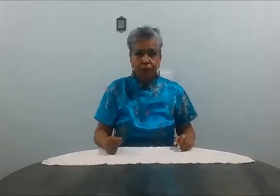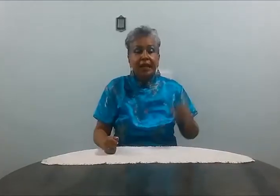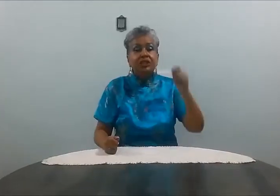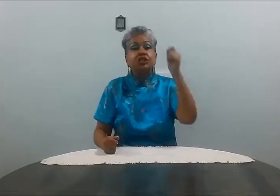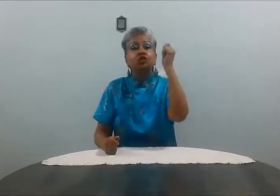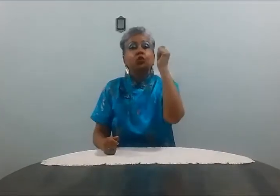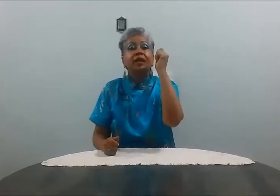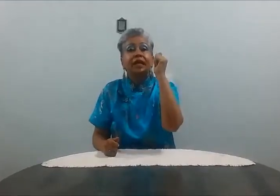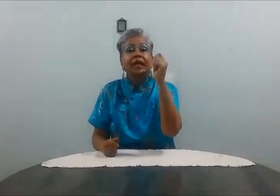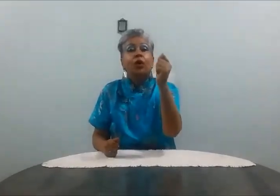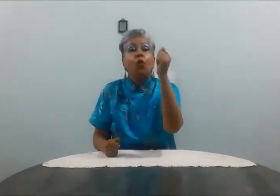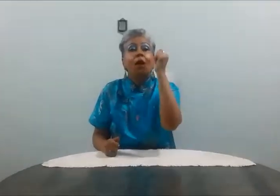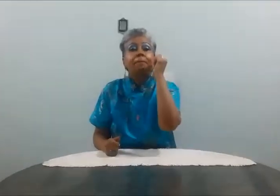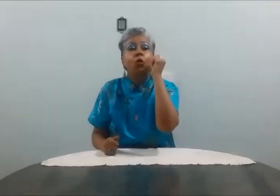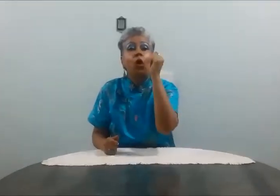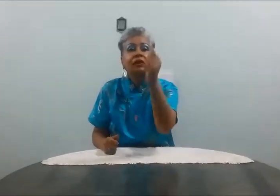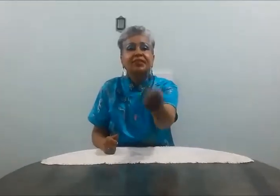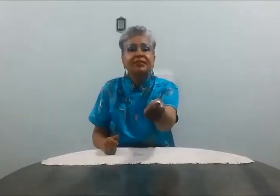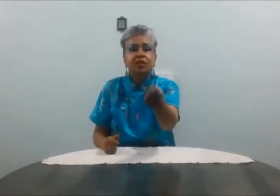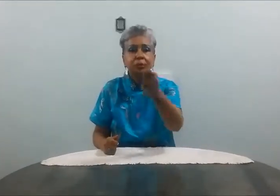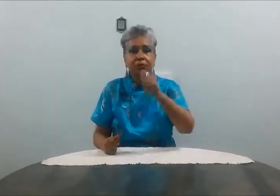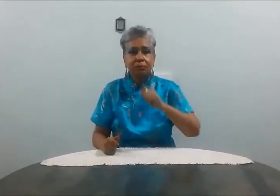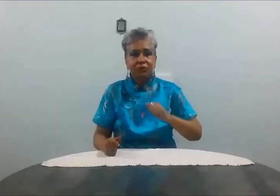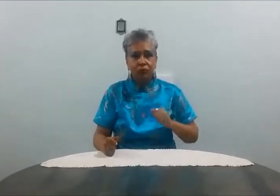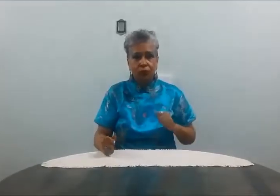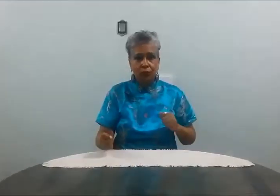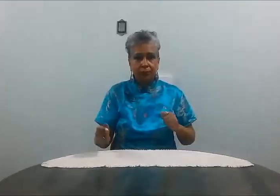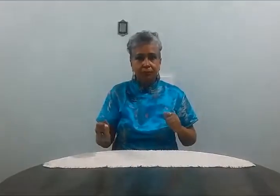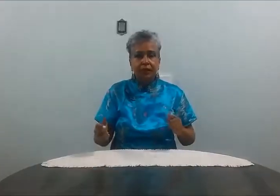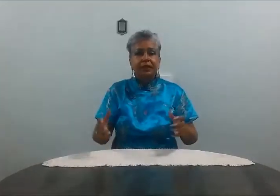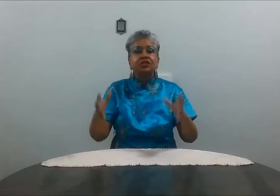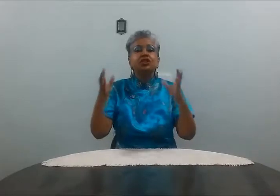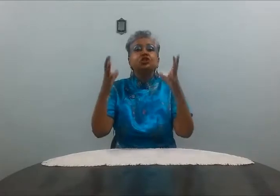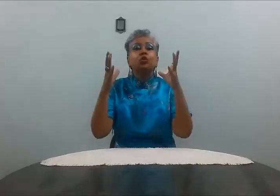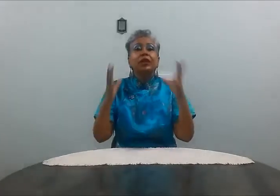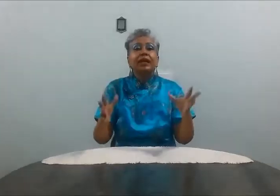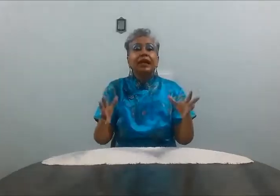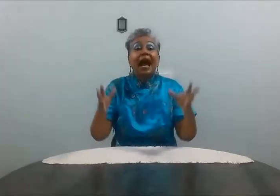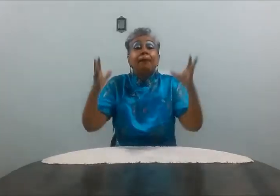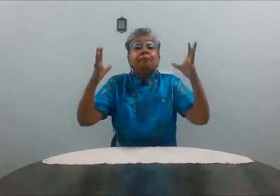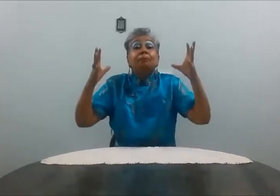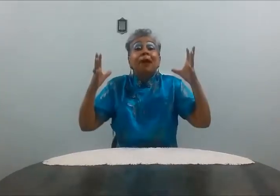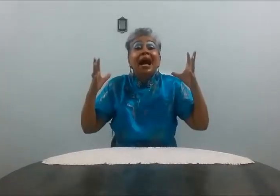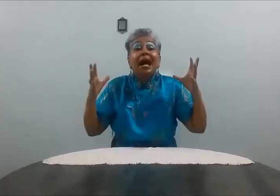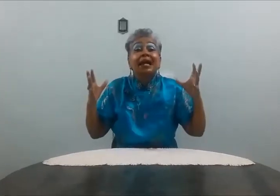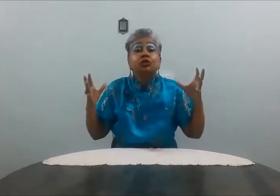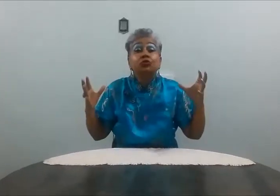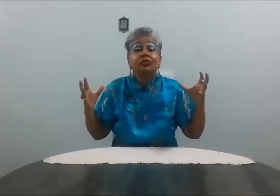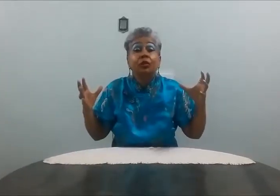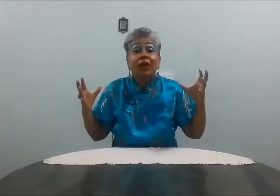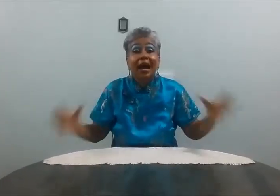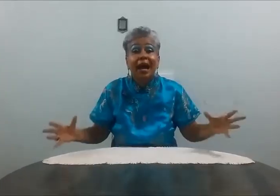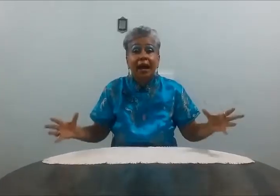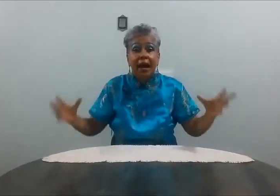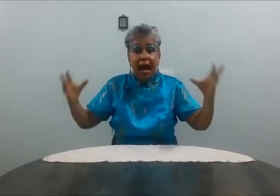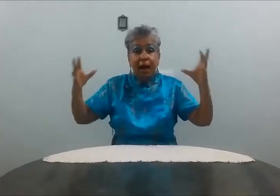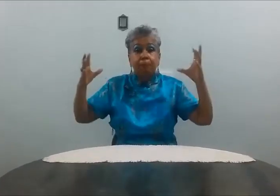destruir o amor que você sente pela outra pessoa, destruir a paz do seu lar, a